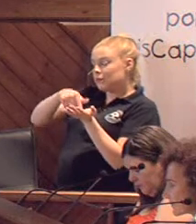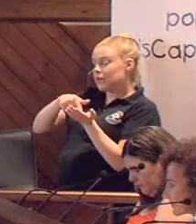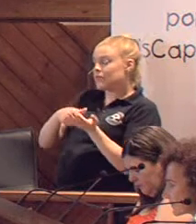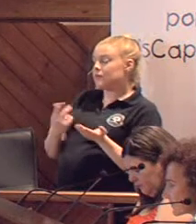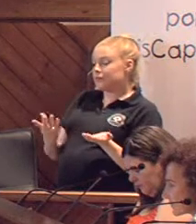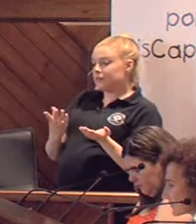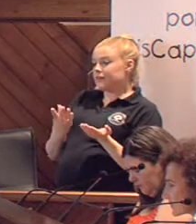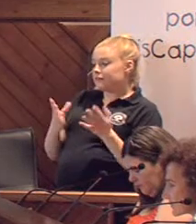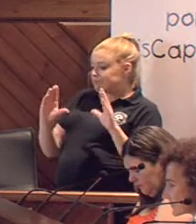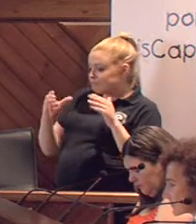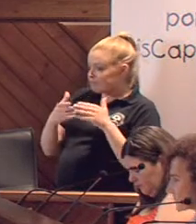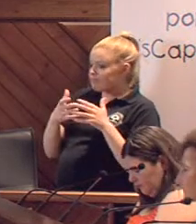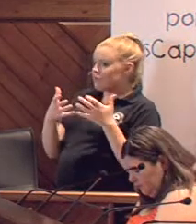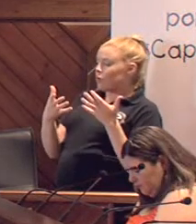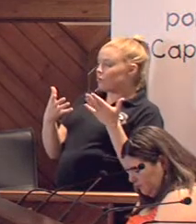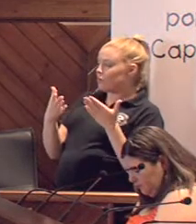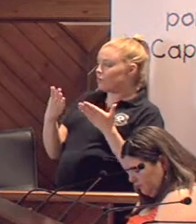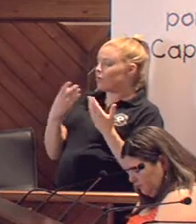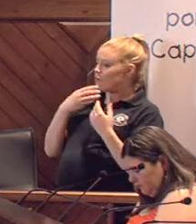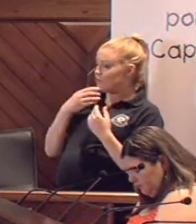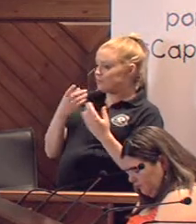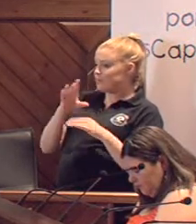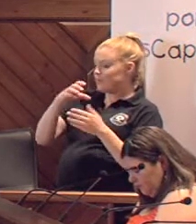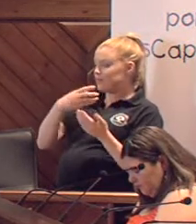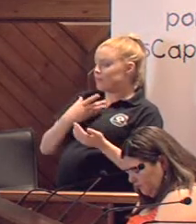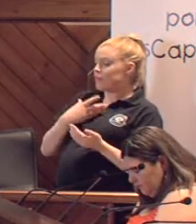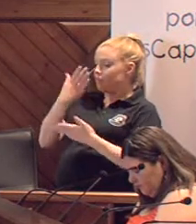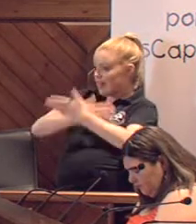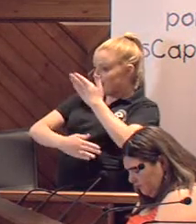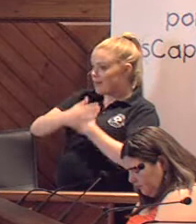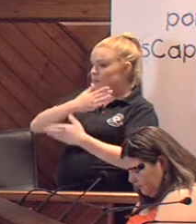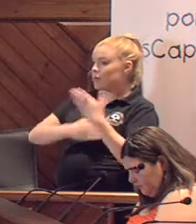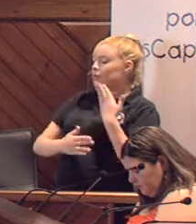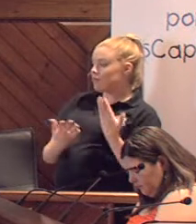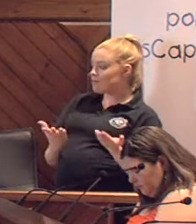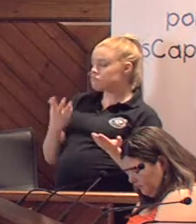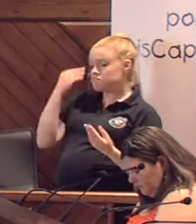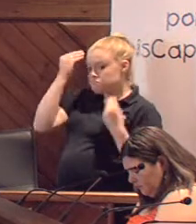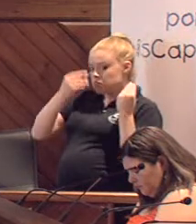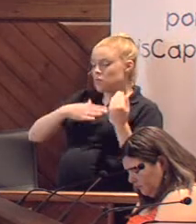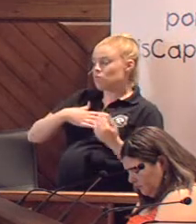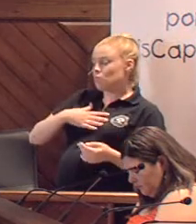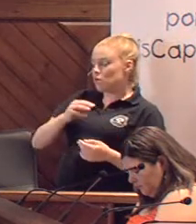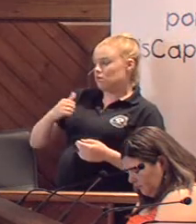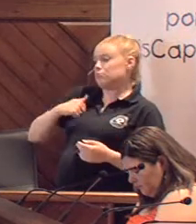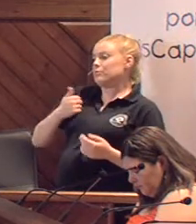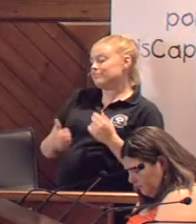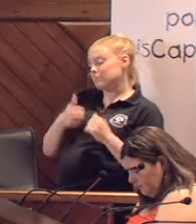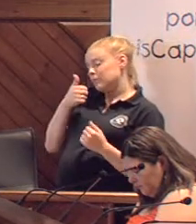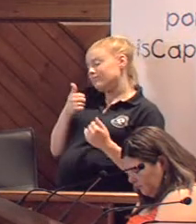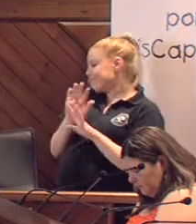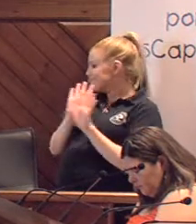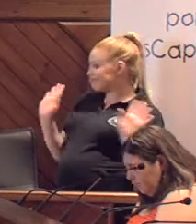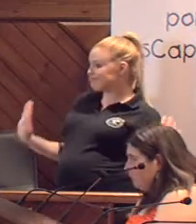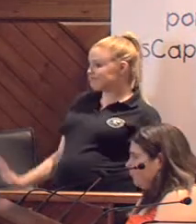de que tenemos un Consejo, Pozo Blanco cuenta con el Consejo de la Discapacidad y que se podría aprovechar esa sinergia. Ya está,